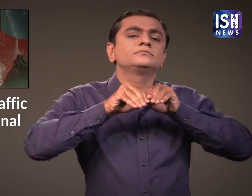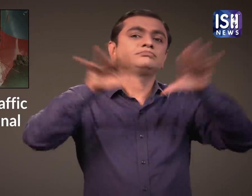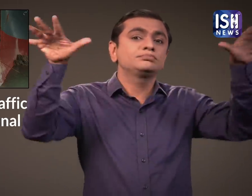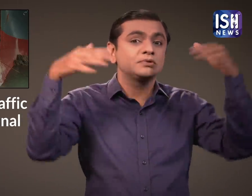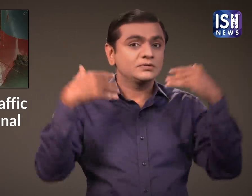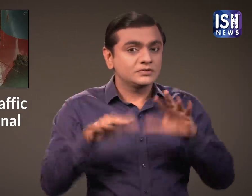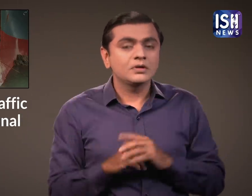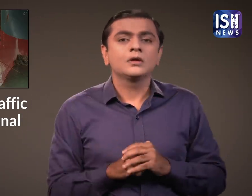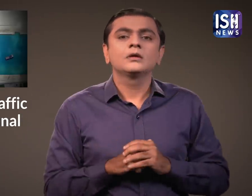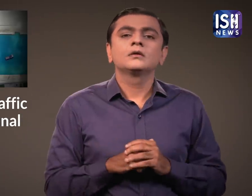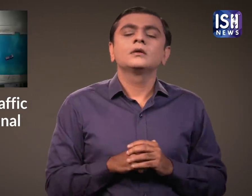बनाए,